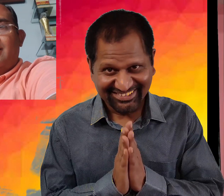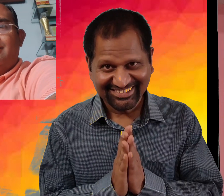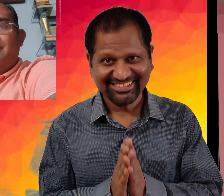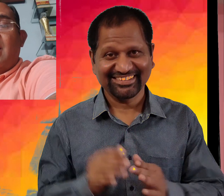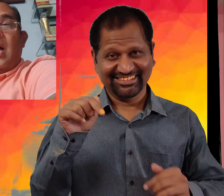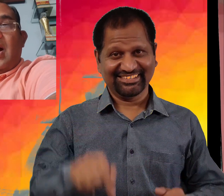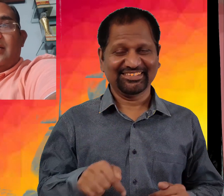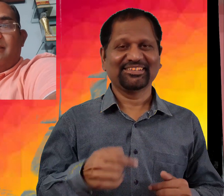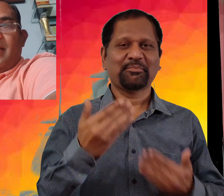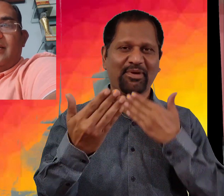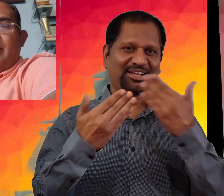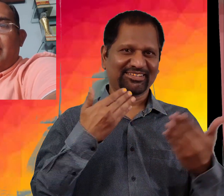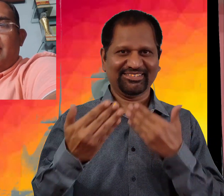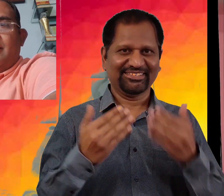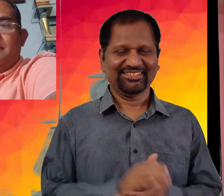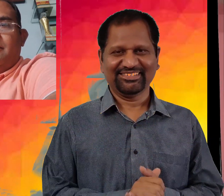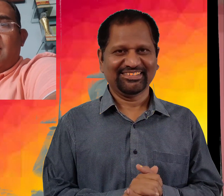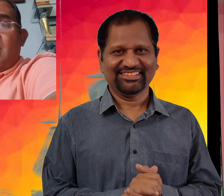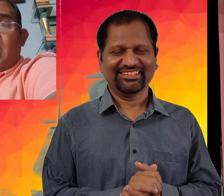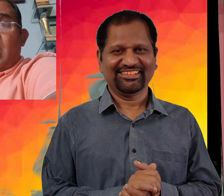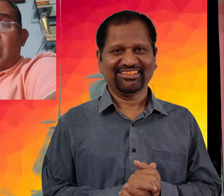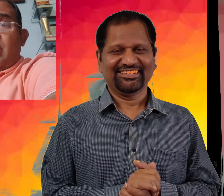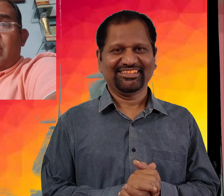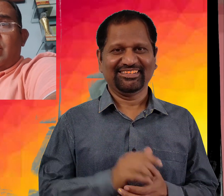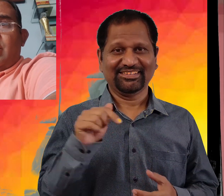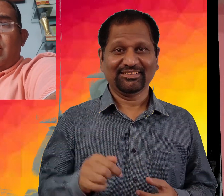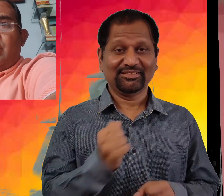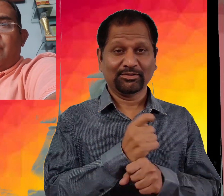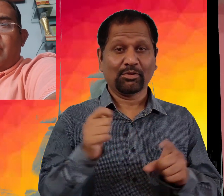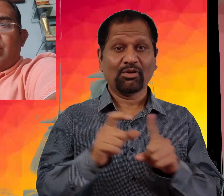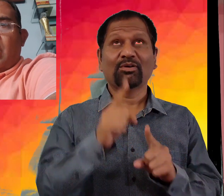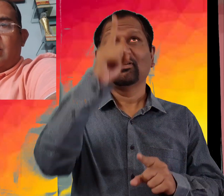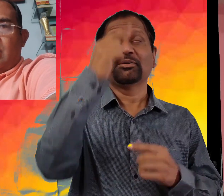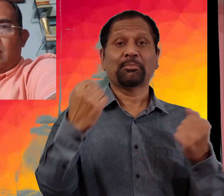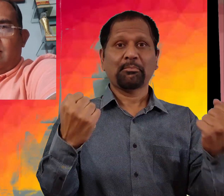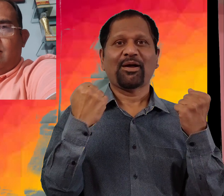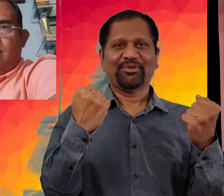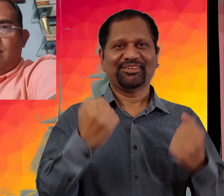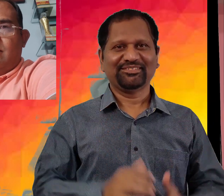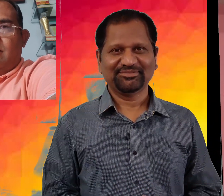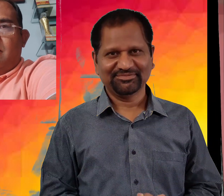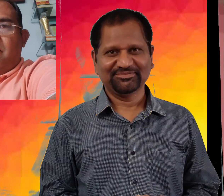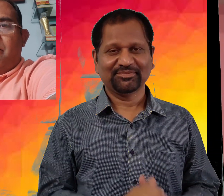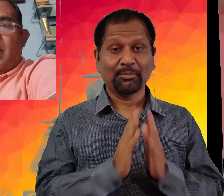نمشکار آج ہم بات کریں گے عشور کی شکتی